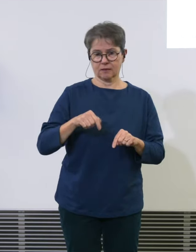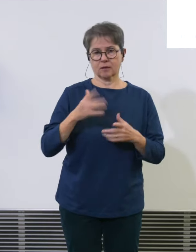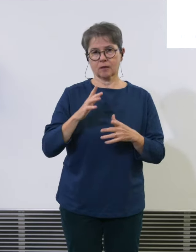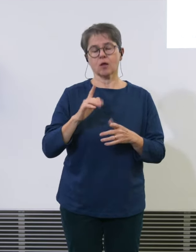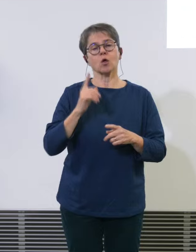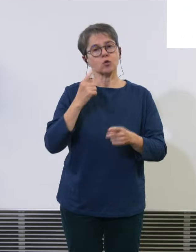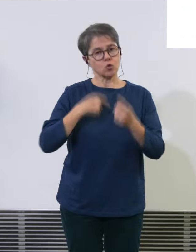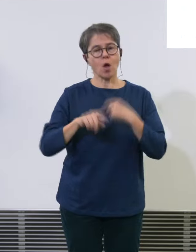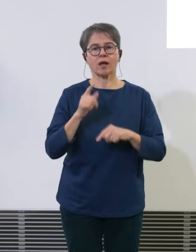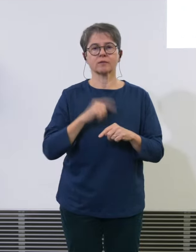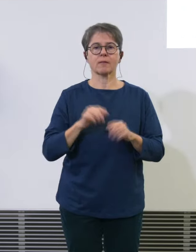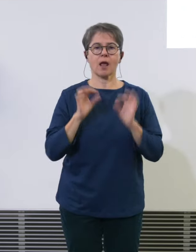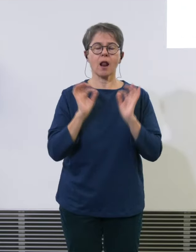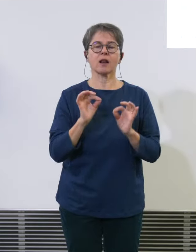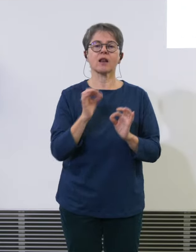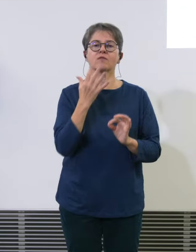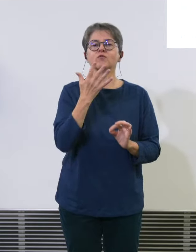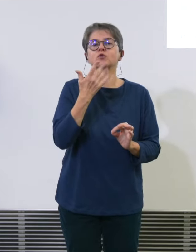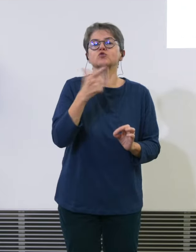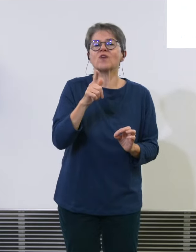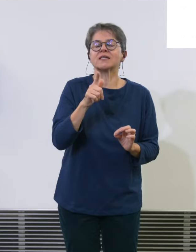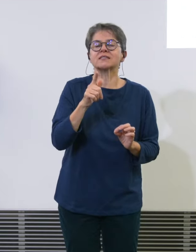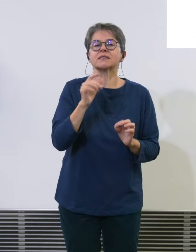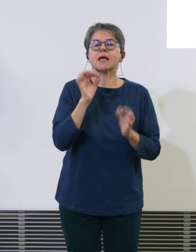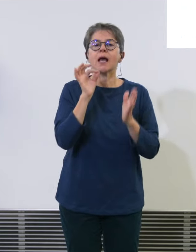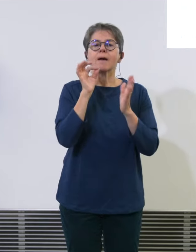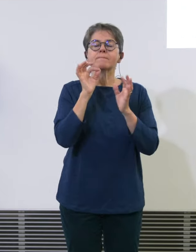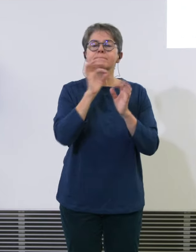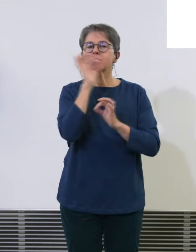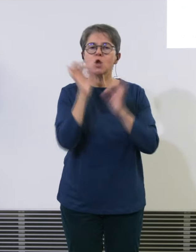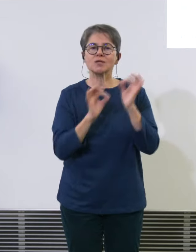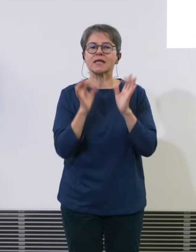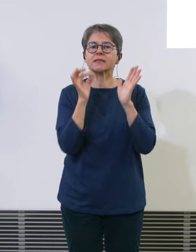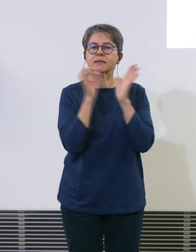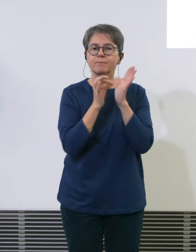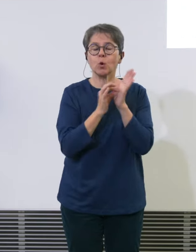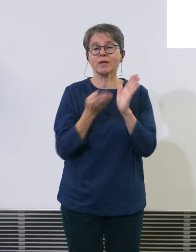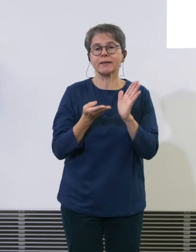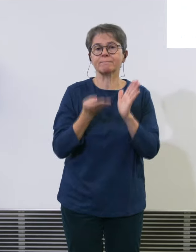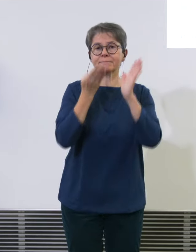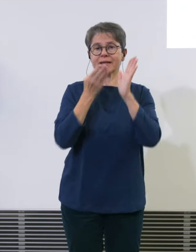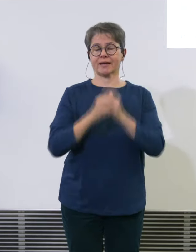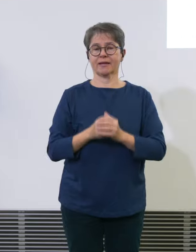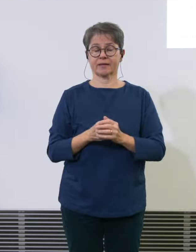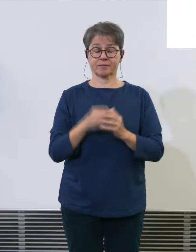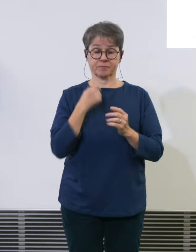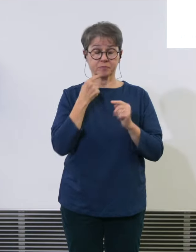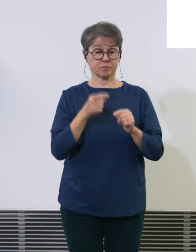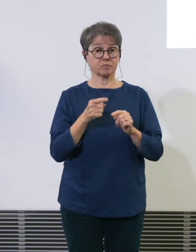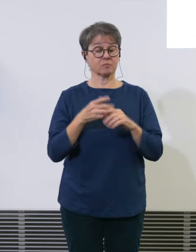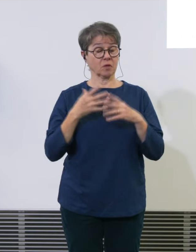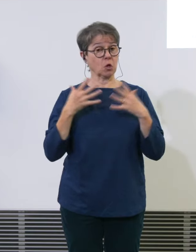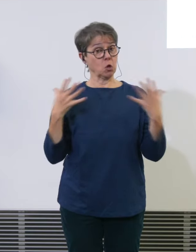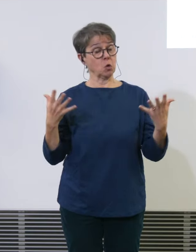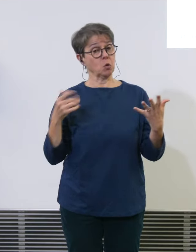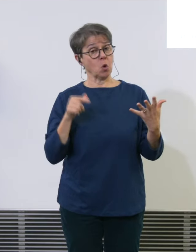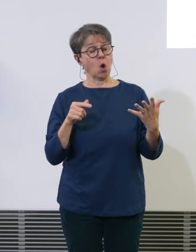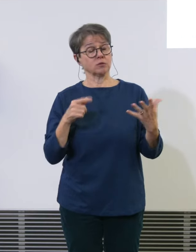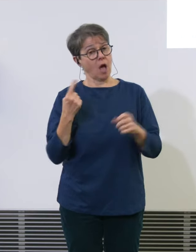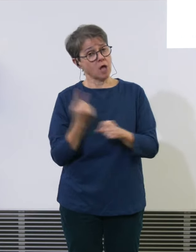mehr und vor dem Hintergrund und vor der extremen anspruchsfüllen Situation sind wir stolz darauf dass wir 99%